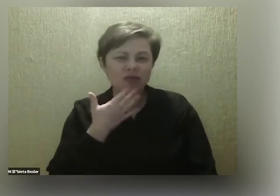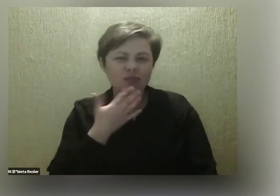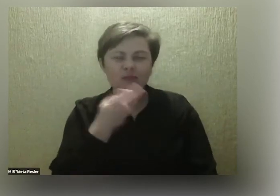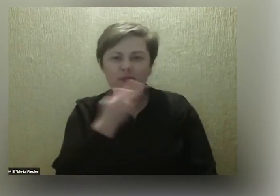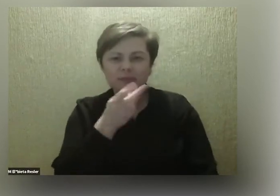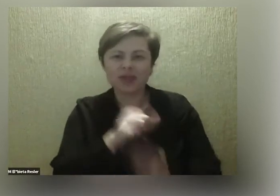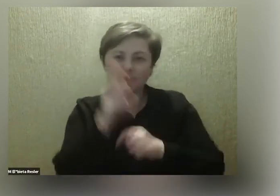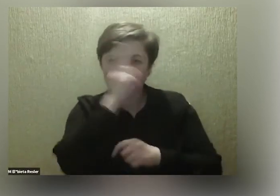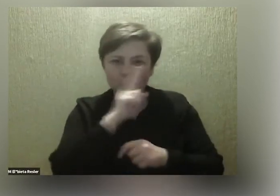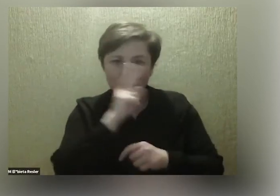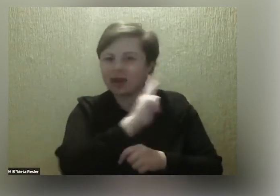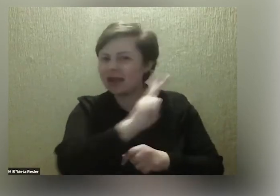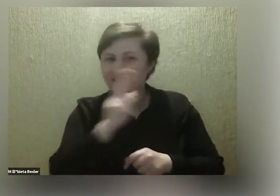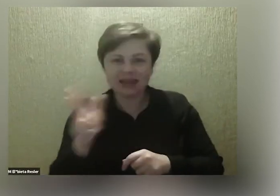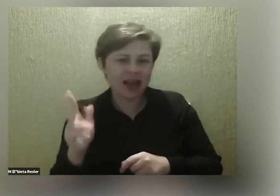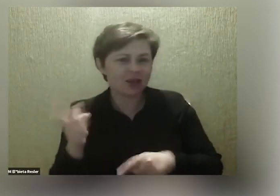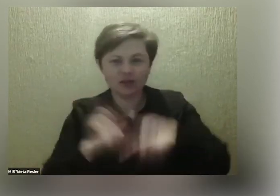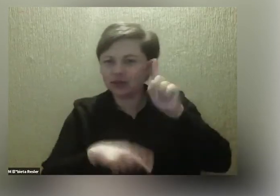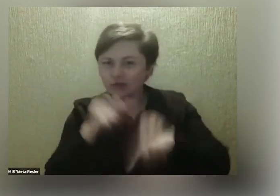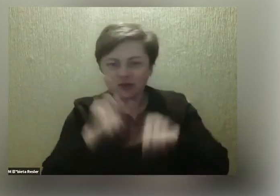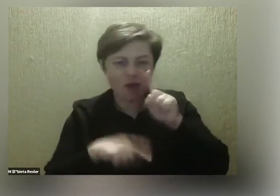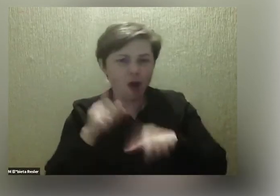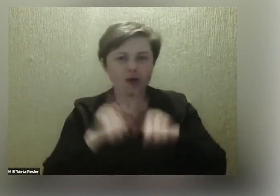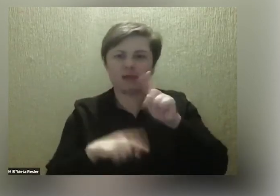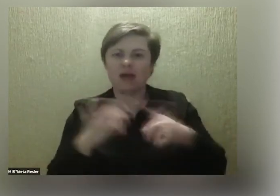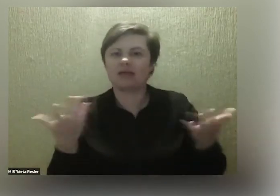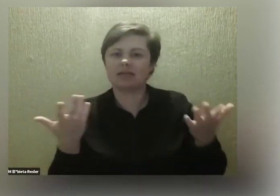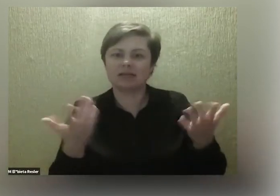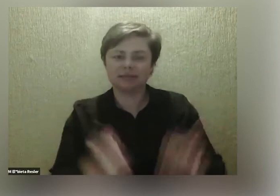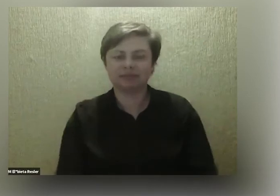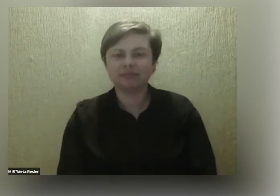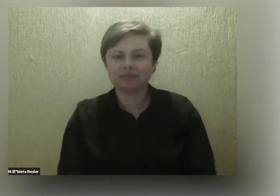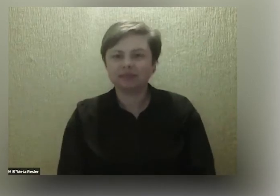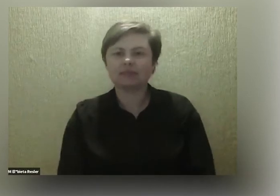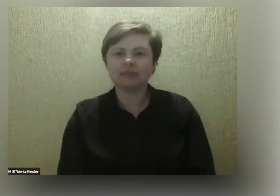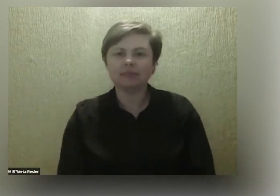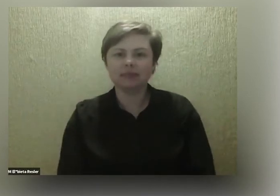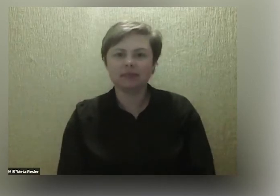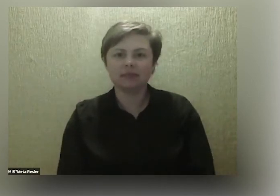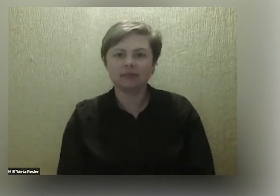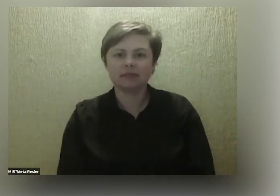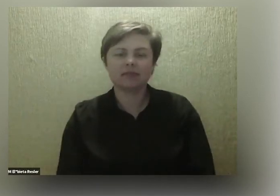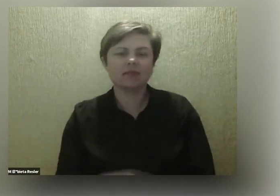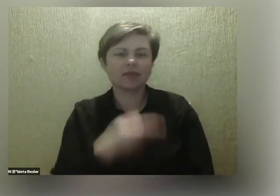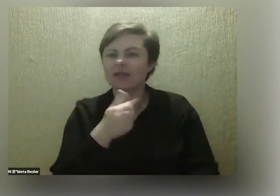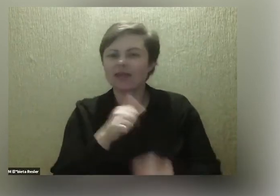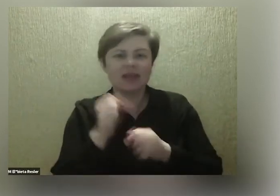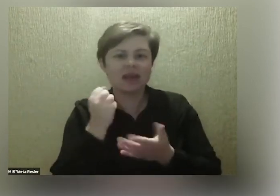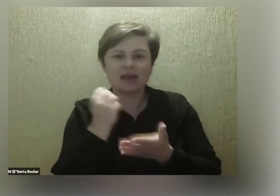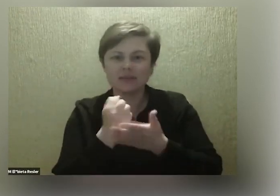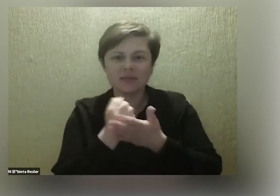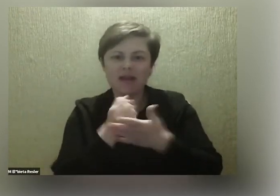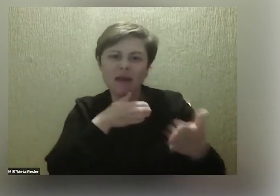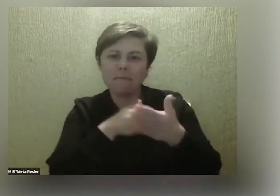rodzicami jak każdy inny. Tak, oczywiście. Wspólnotę z Wami, że to nie jest kwestia barier,